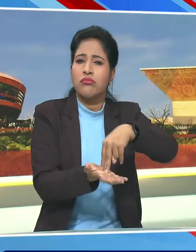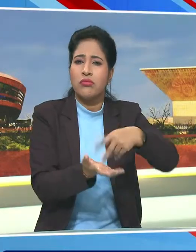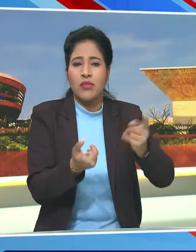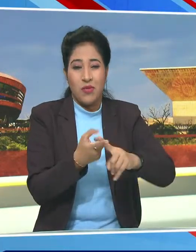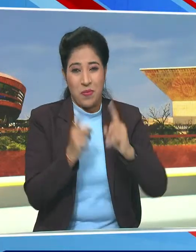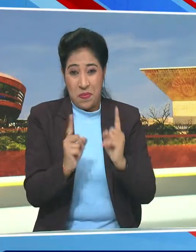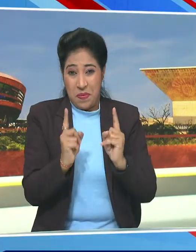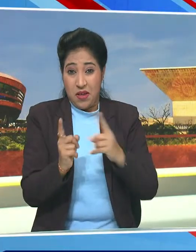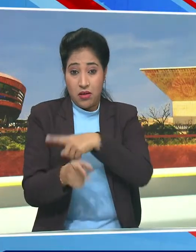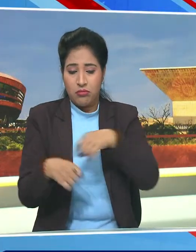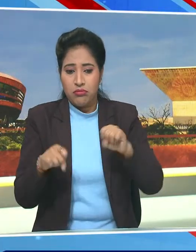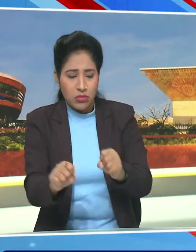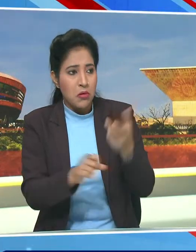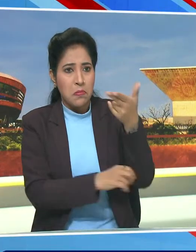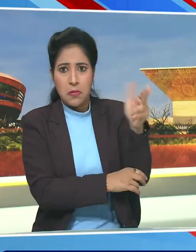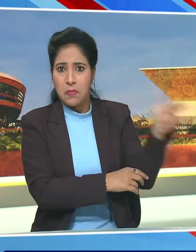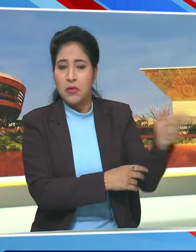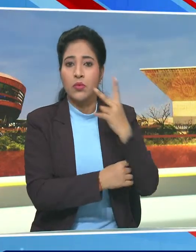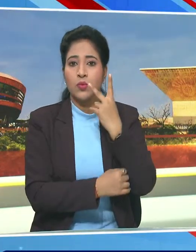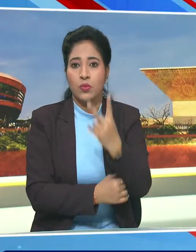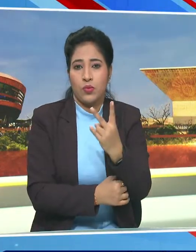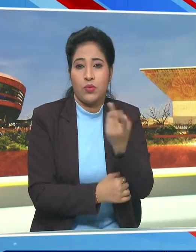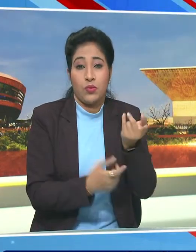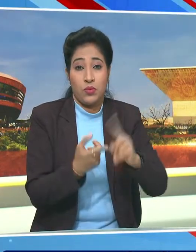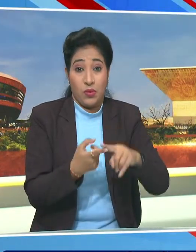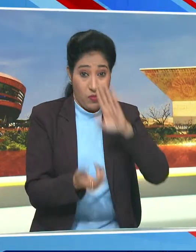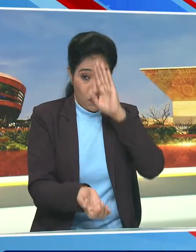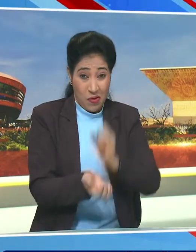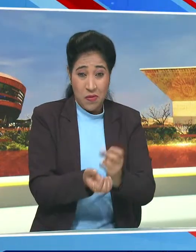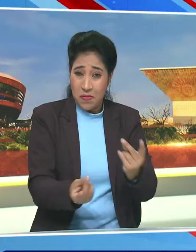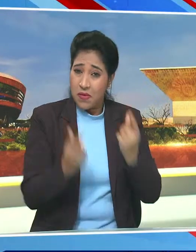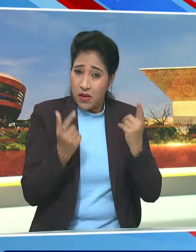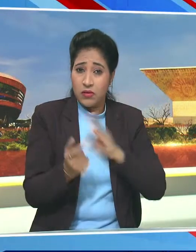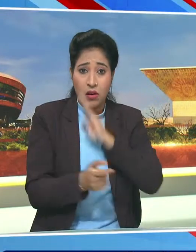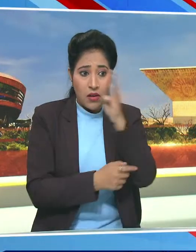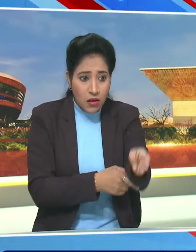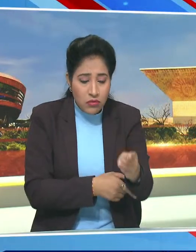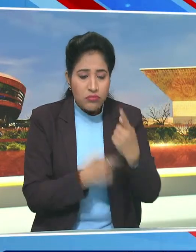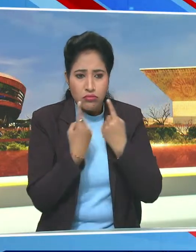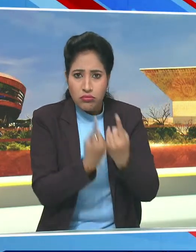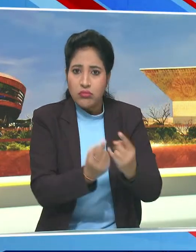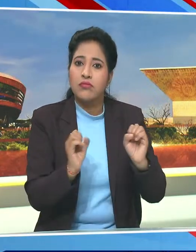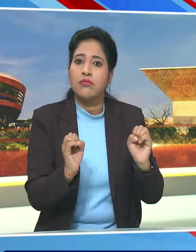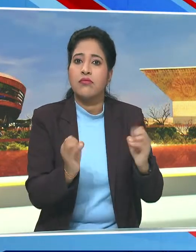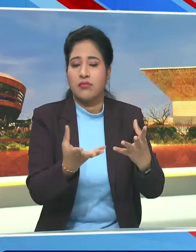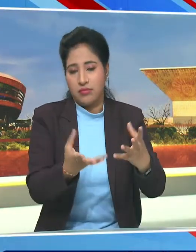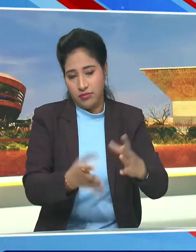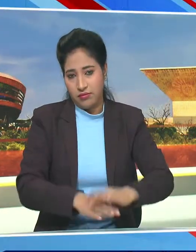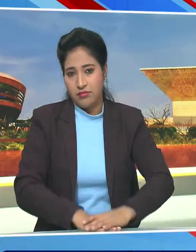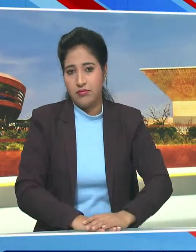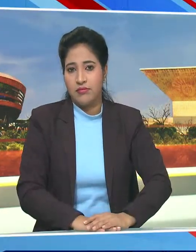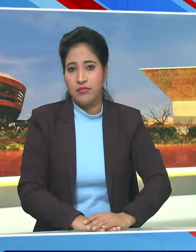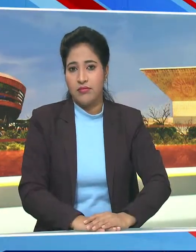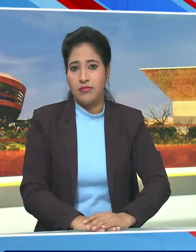बदमाशों ने दो राउंड फायर किये पुलिस ने तुरंट घटना सल पर पहुँच कर जांच शुरू करती है